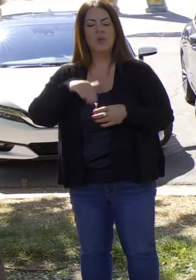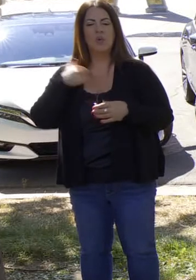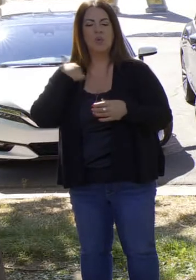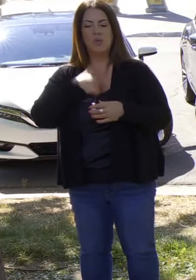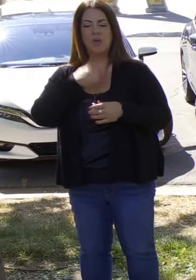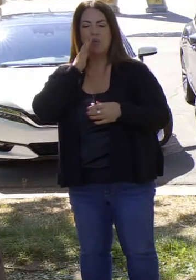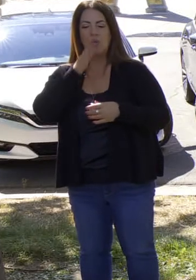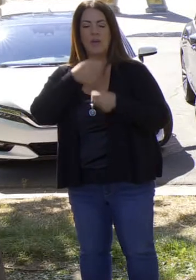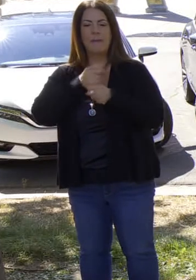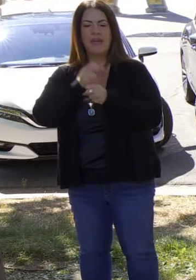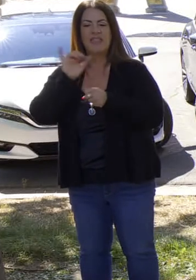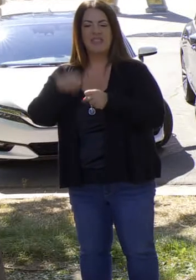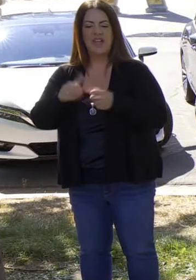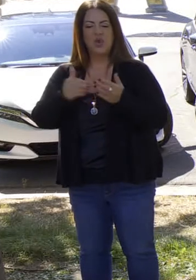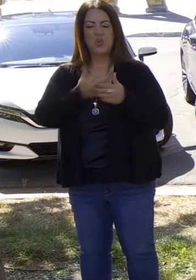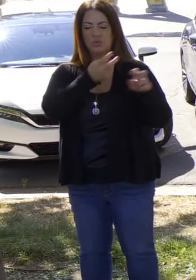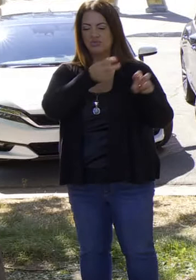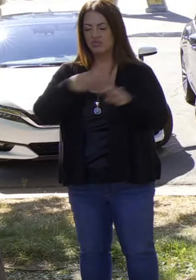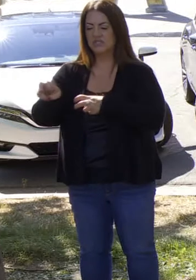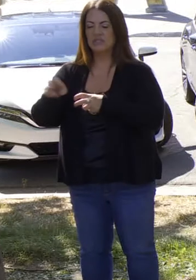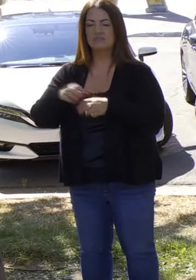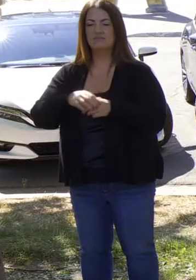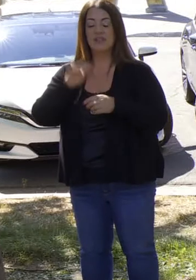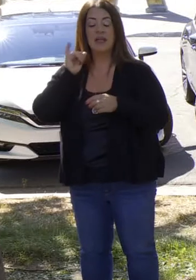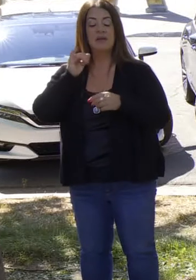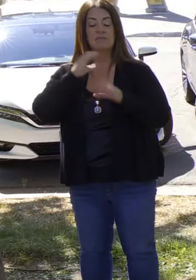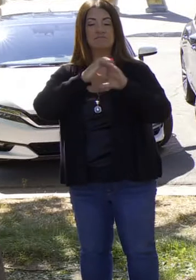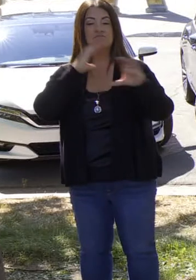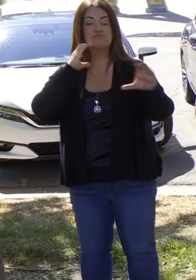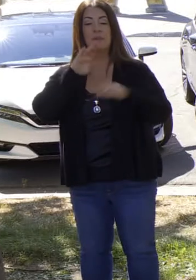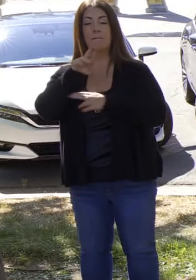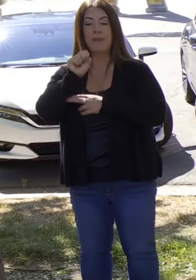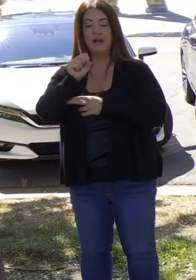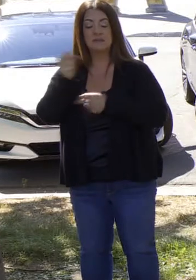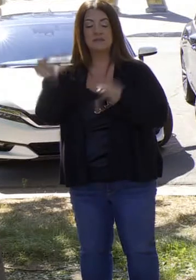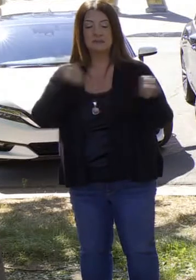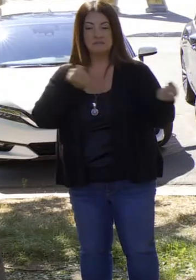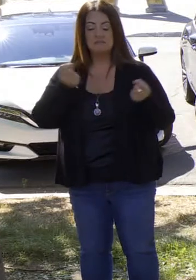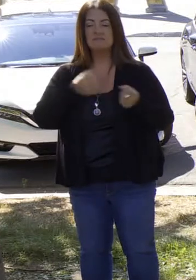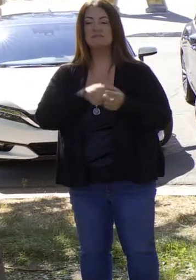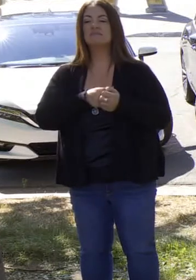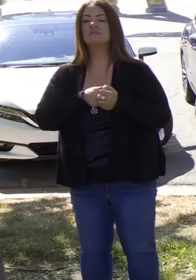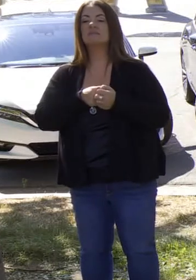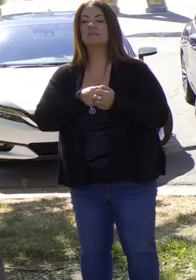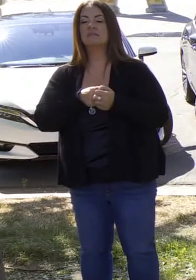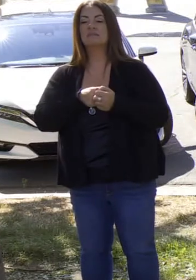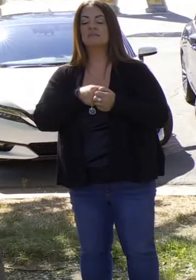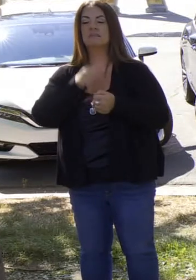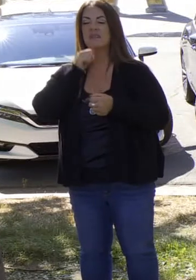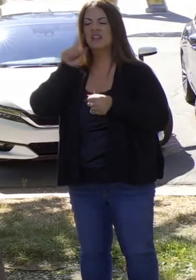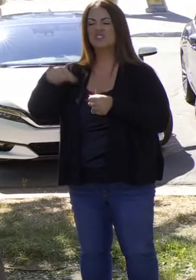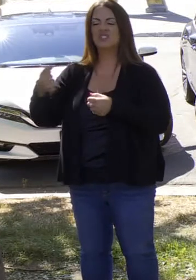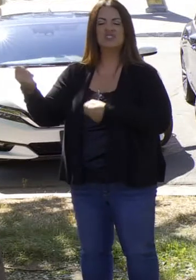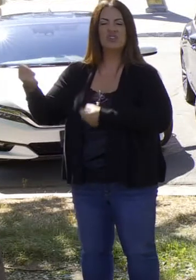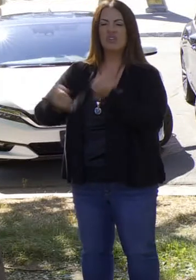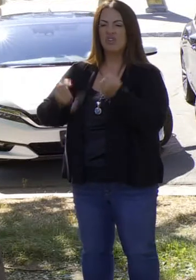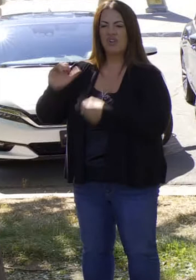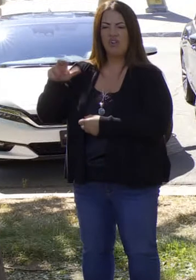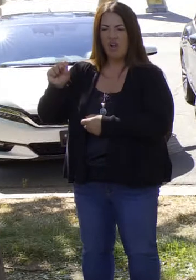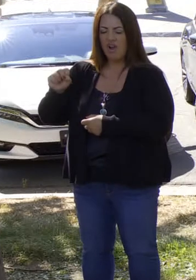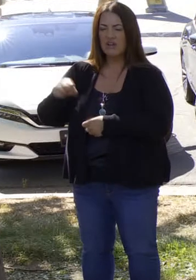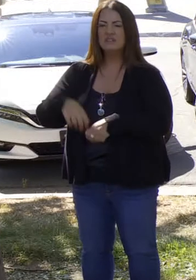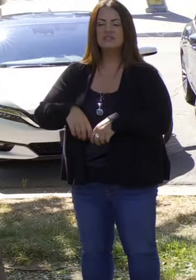recesión, están en una mala situación, pero también tienen que hacer la transición a cero emisión. Y nosotros tenemos que trabajar directamente con los autobuses,